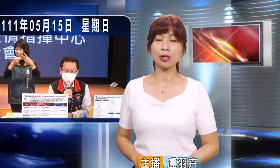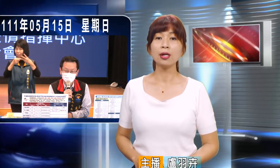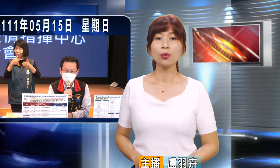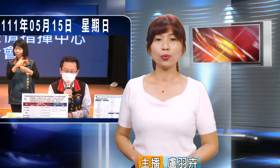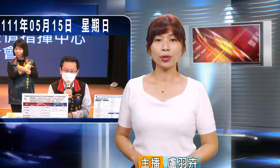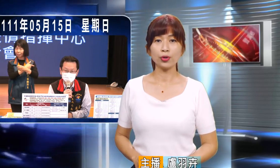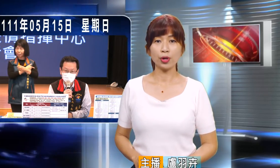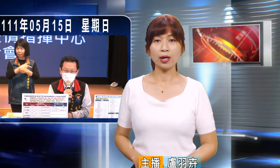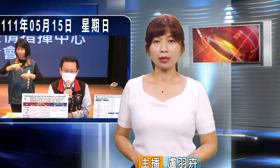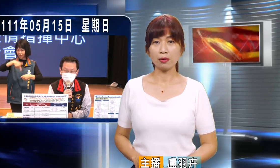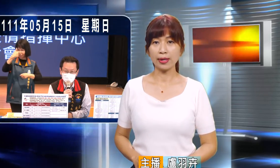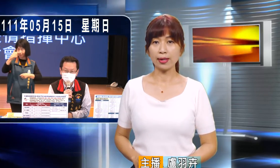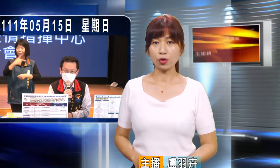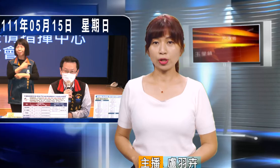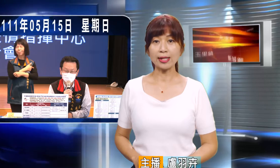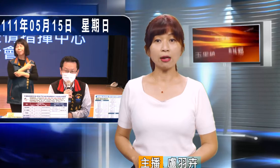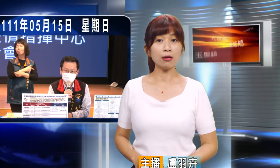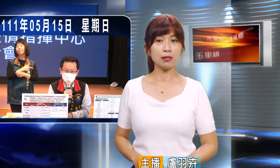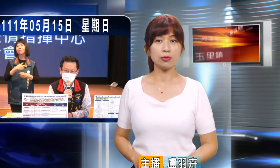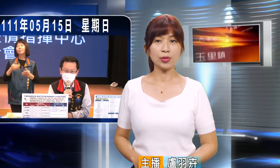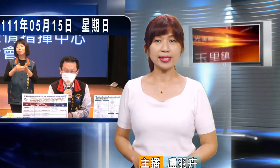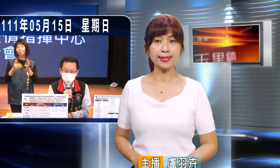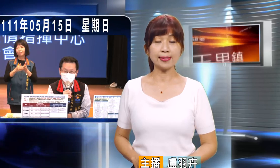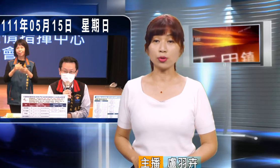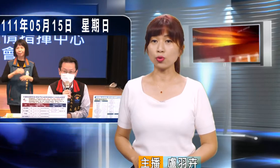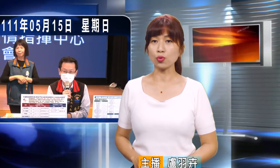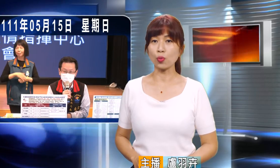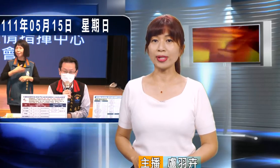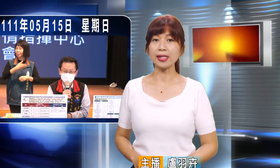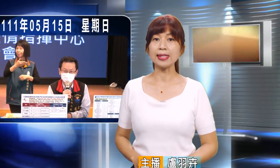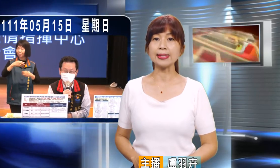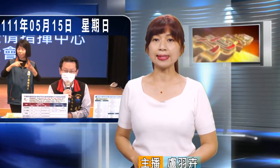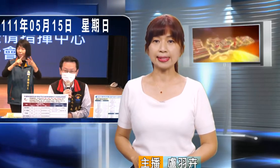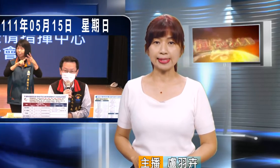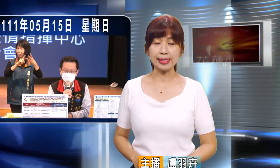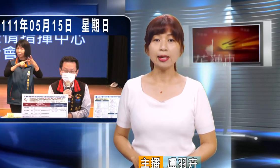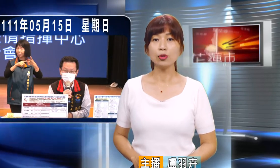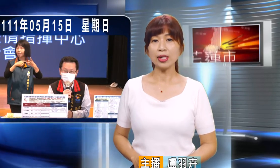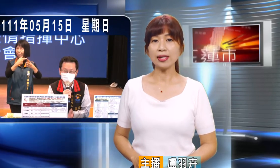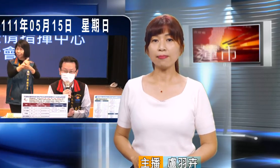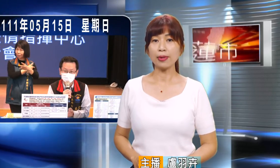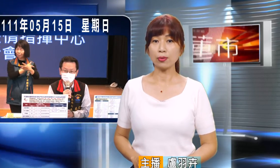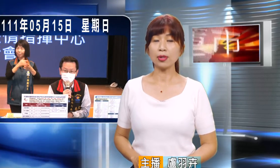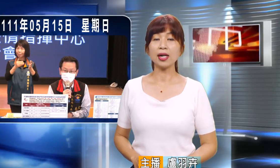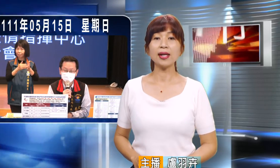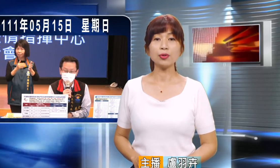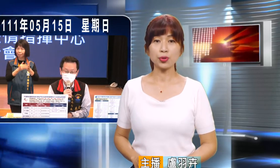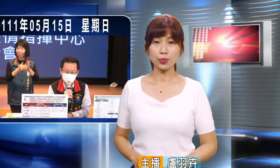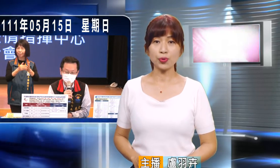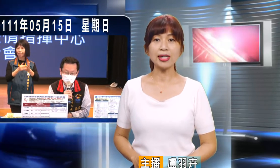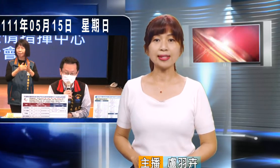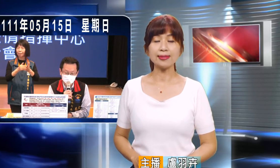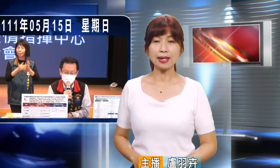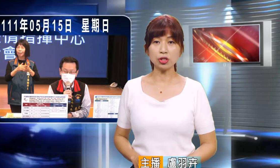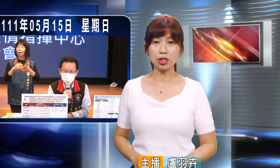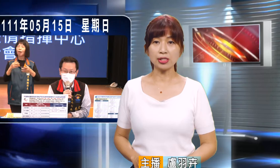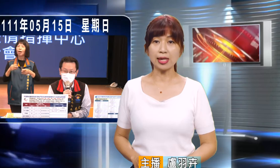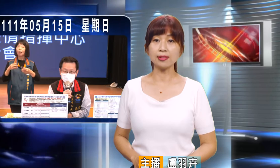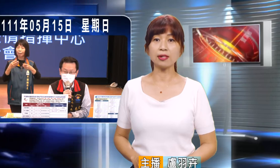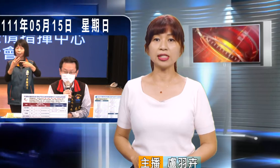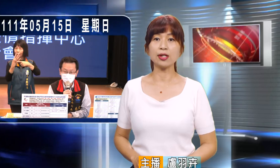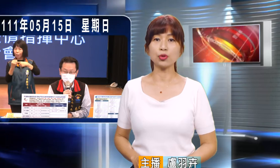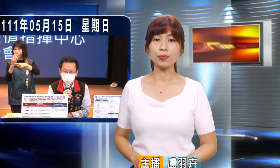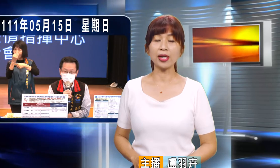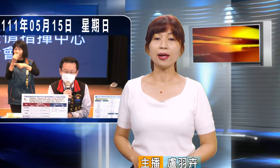表示說5月16號以後可以施打第二次追加劑也就是所謂的第四劑對象包括了65歲以上長者